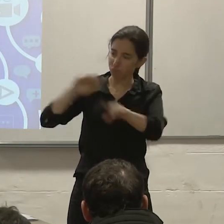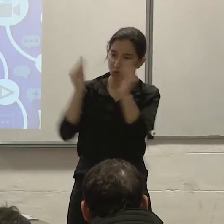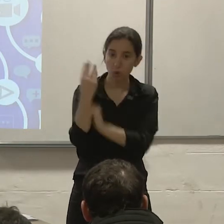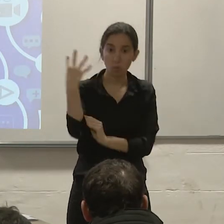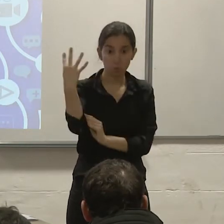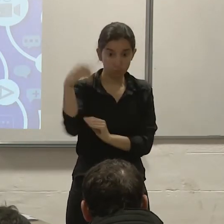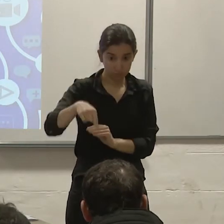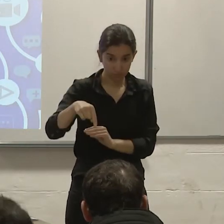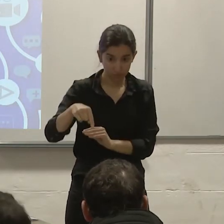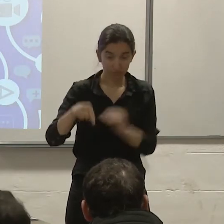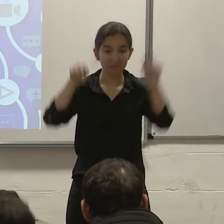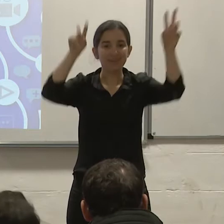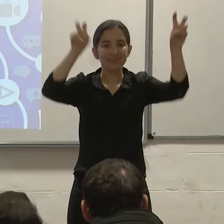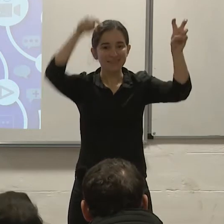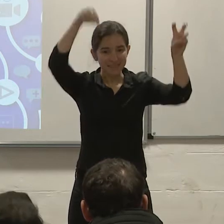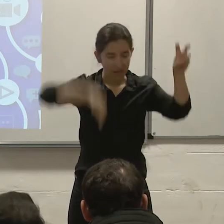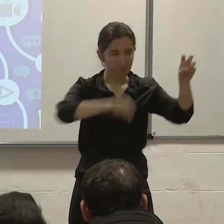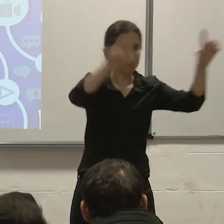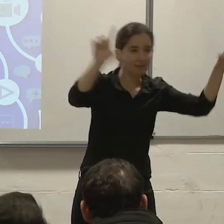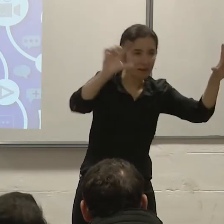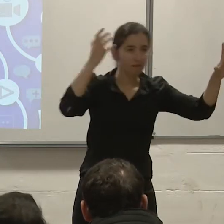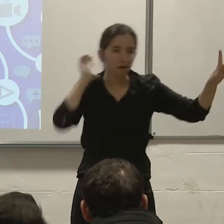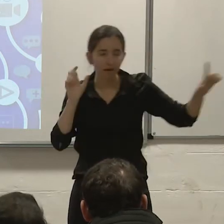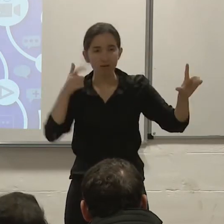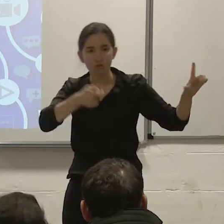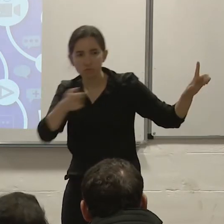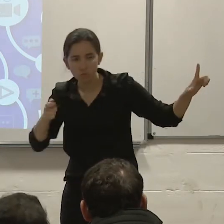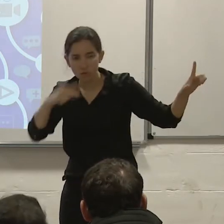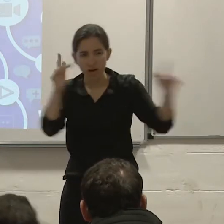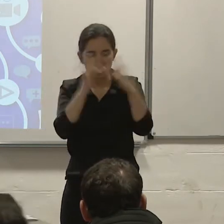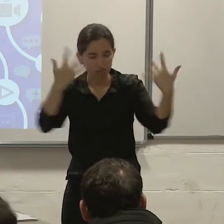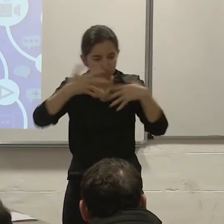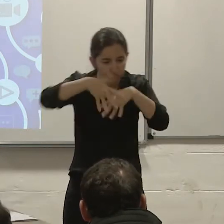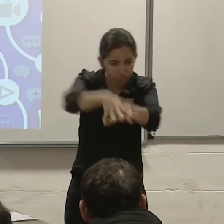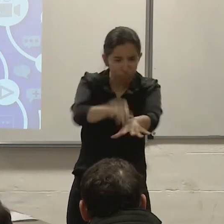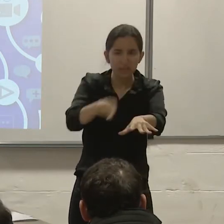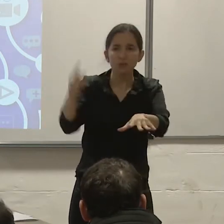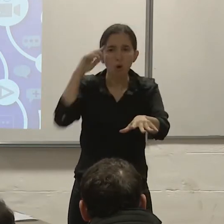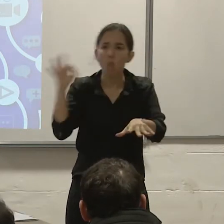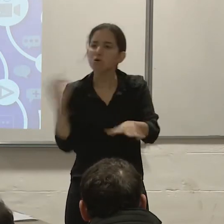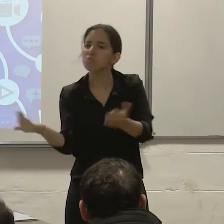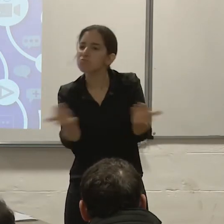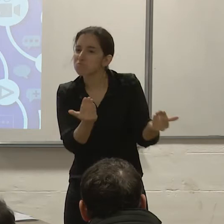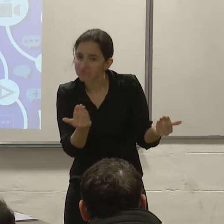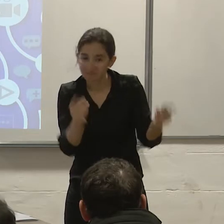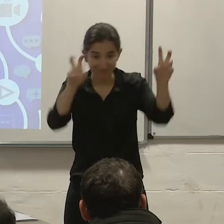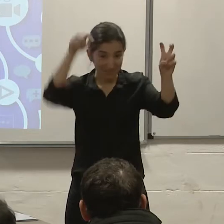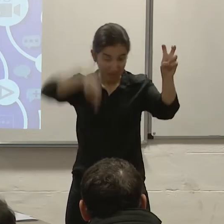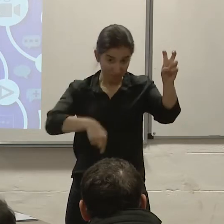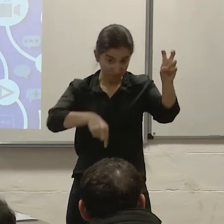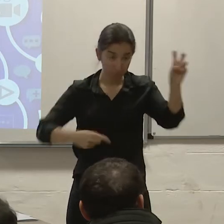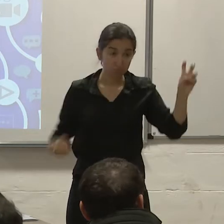la comunicación y convergencia. Las audiencias públicas son espacios institucionales de consulta ciudadana y se rigen por un